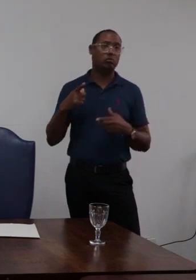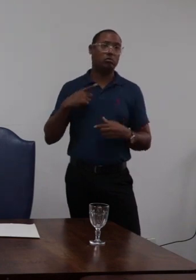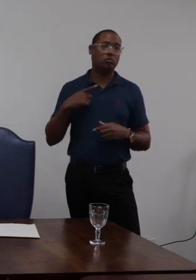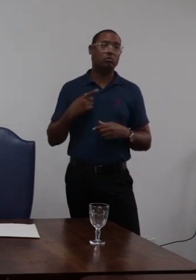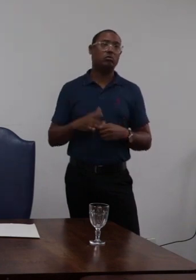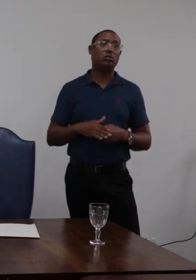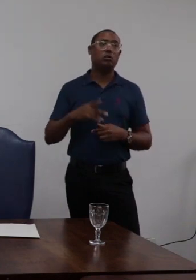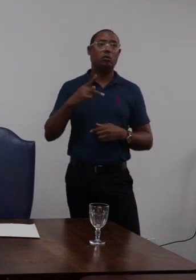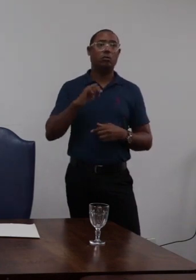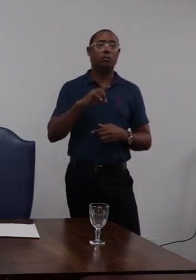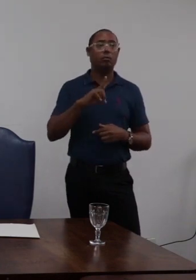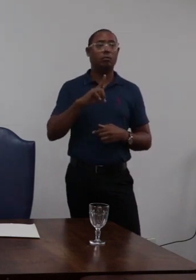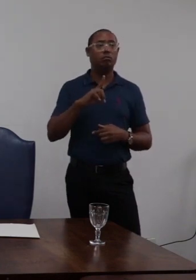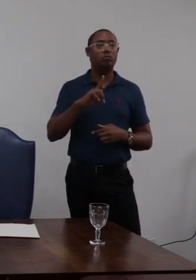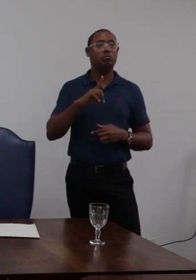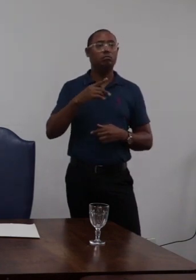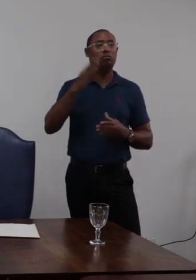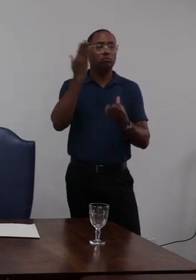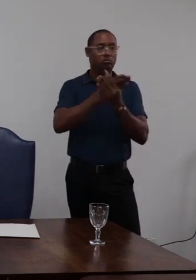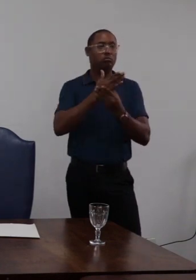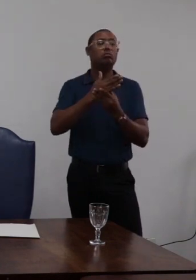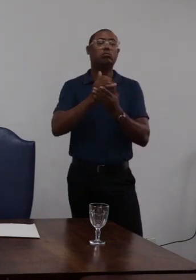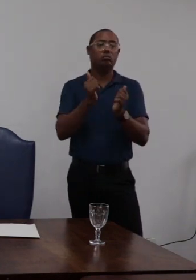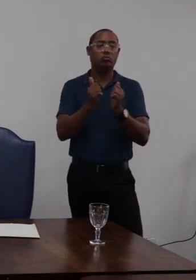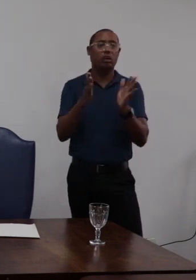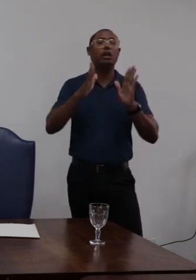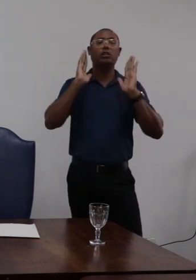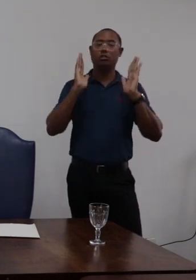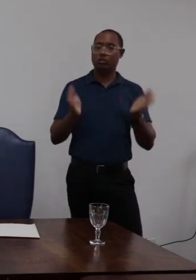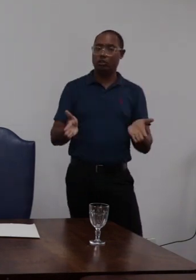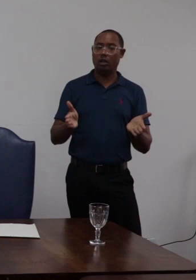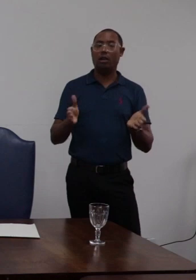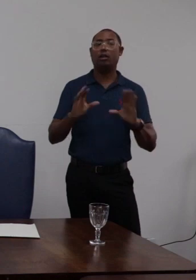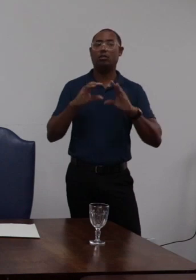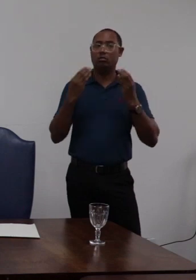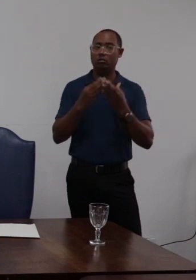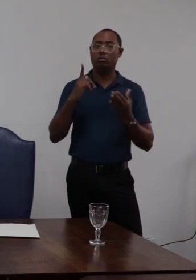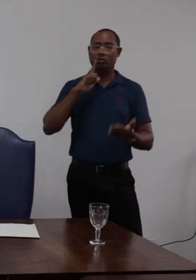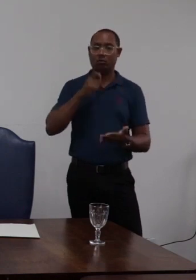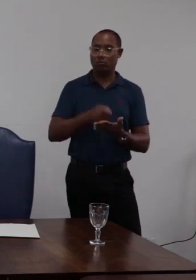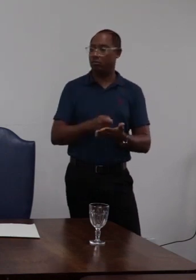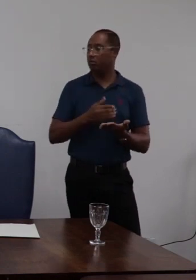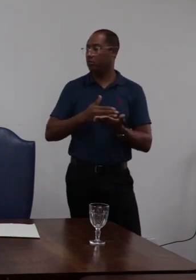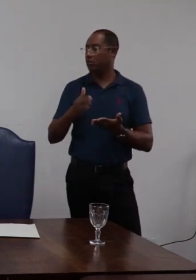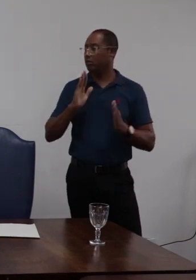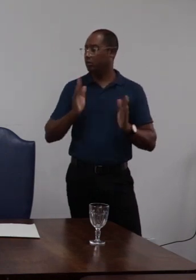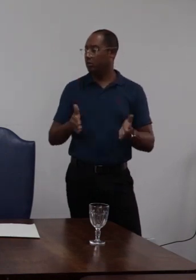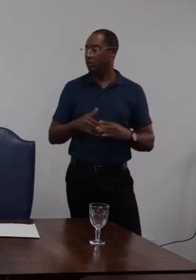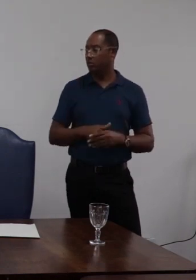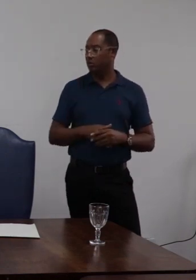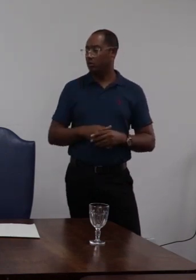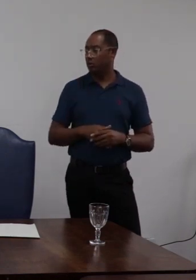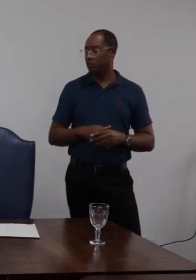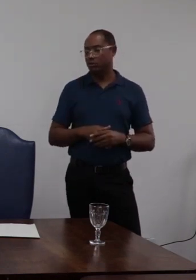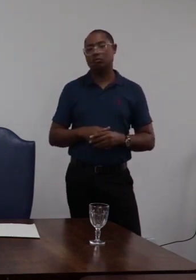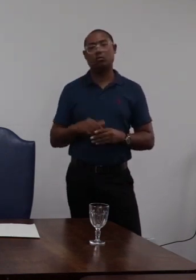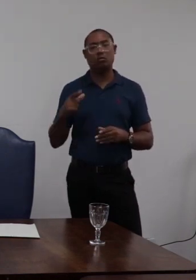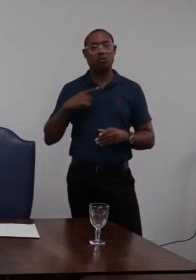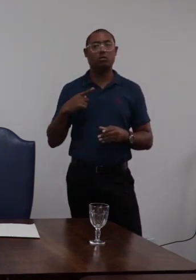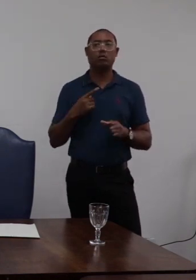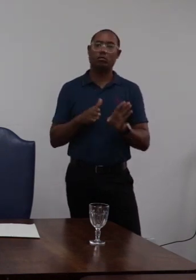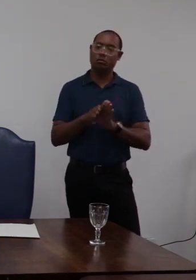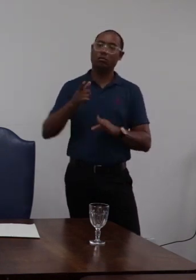um pad que foi aberto a comissão inicialmente toma a decisão pela aplicação de uma penalidade que é de